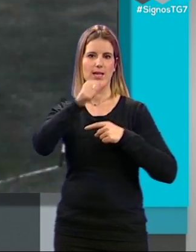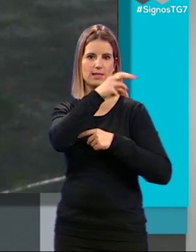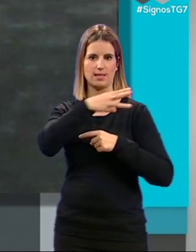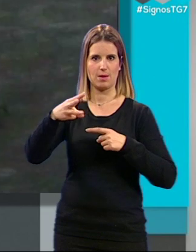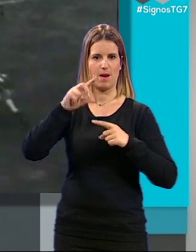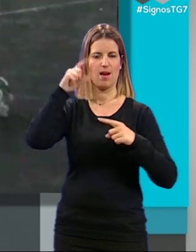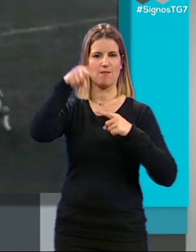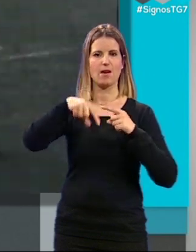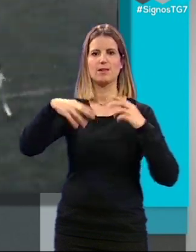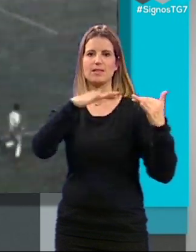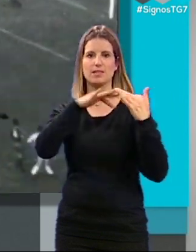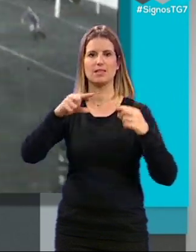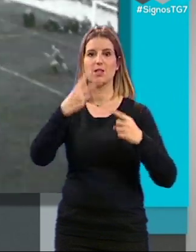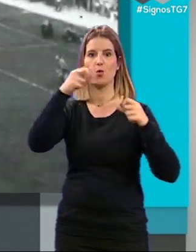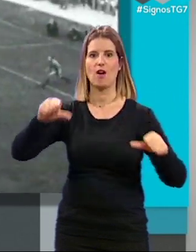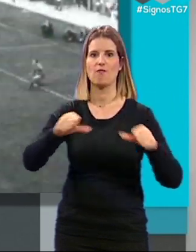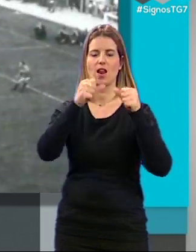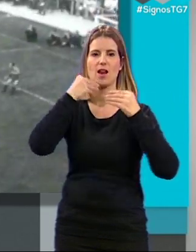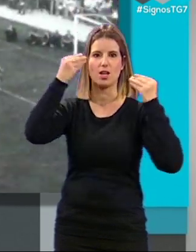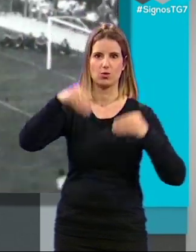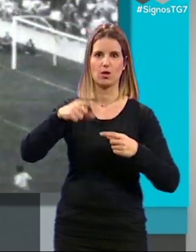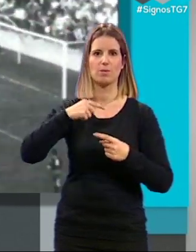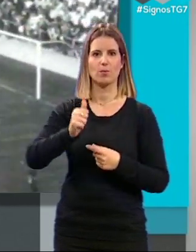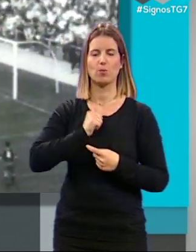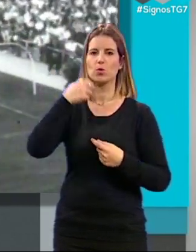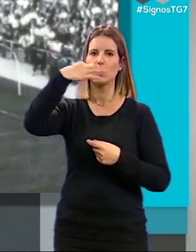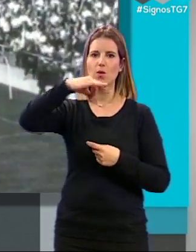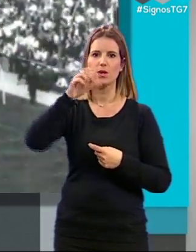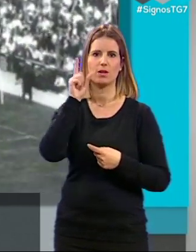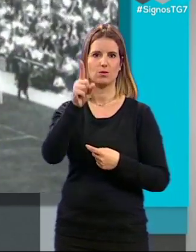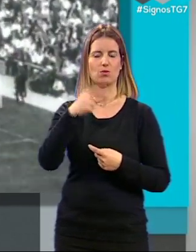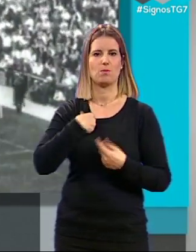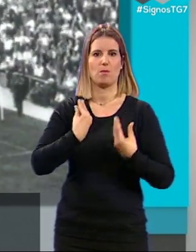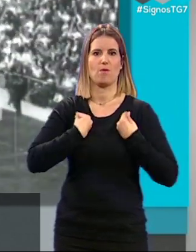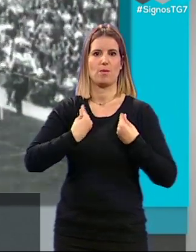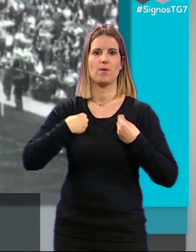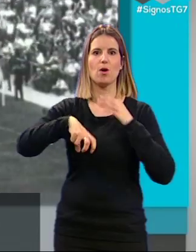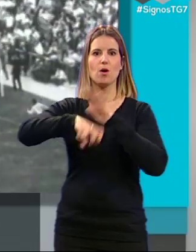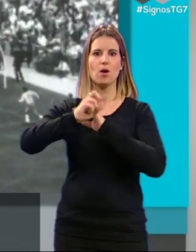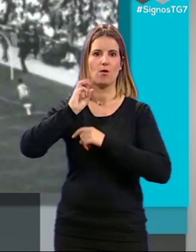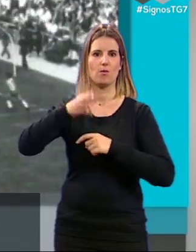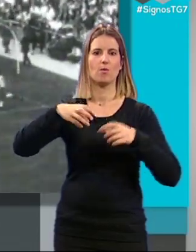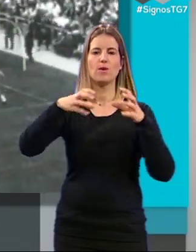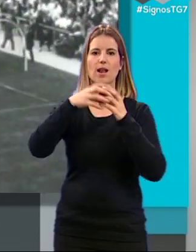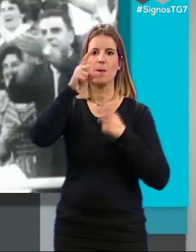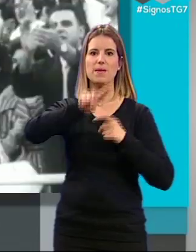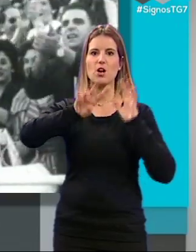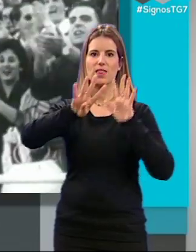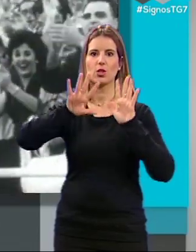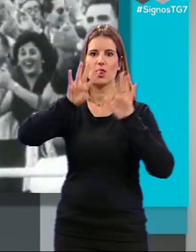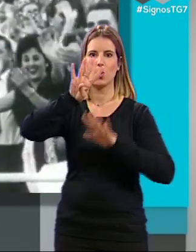y jugar su segunda final en la historia Una oportunidad única que solamente vivió el Granada Club de Fútbol en 1959